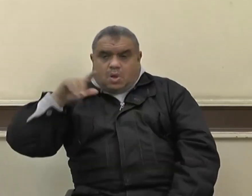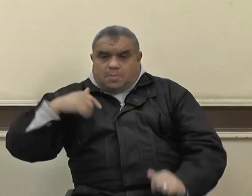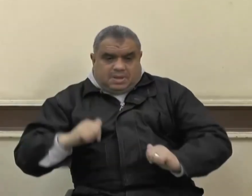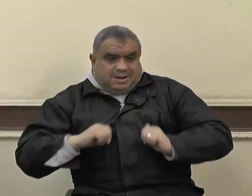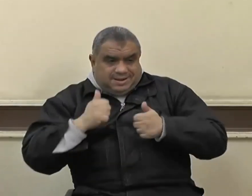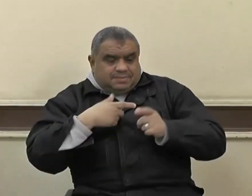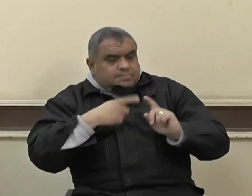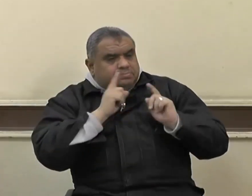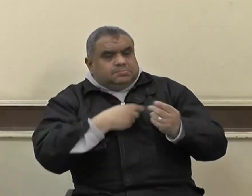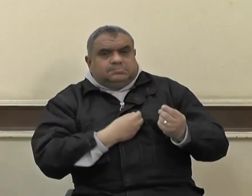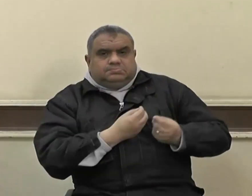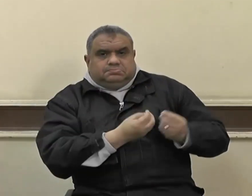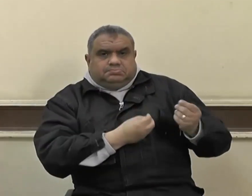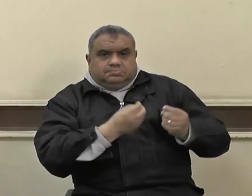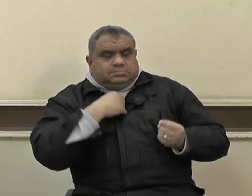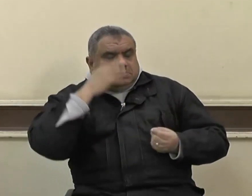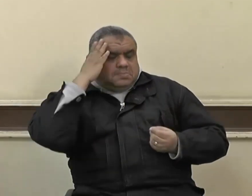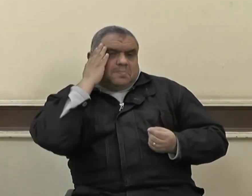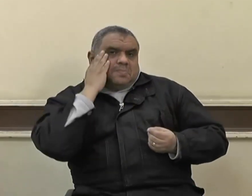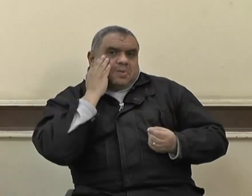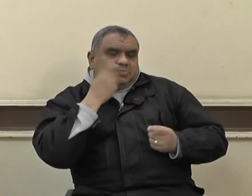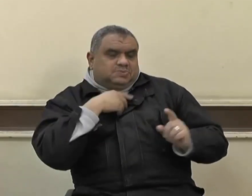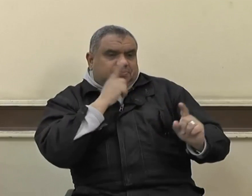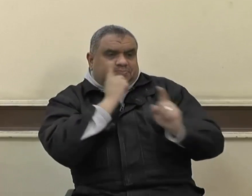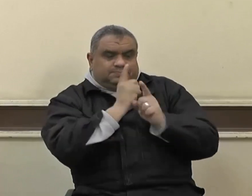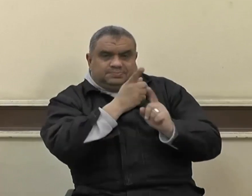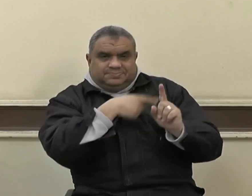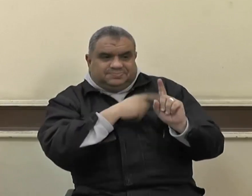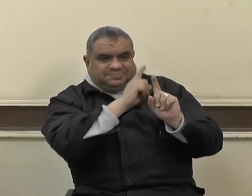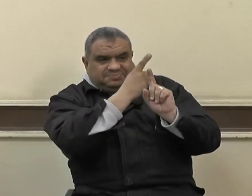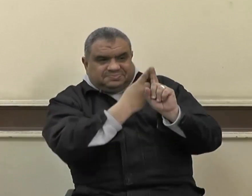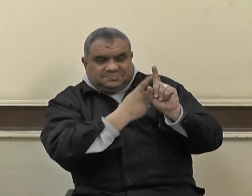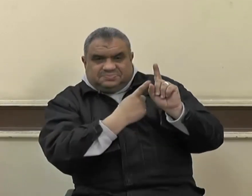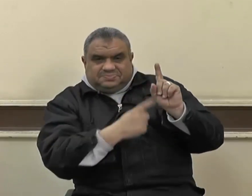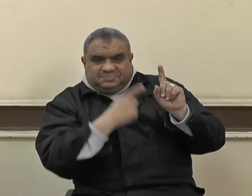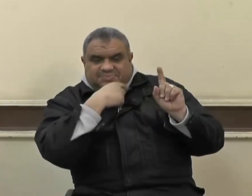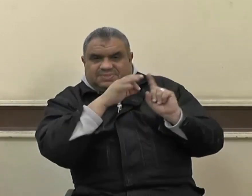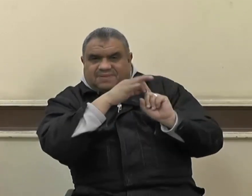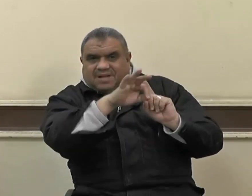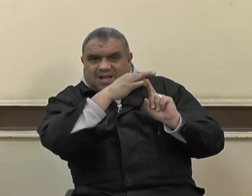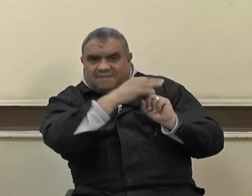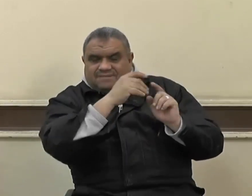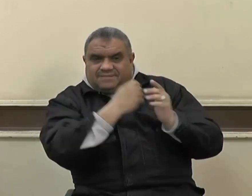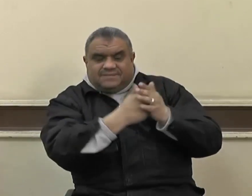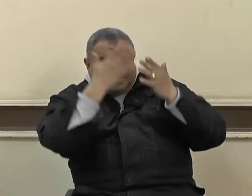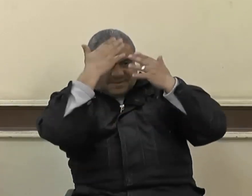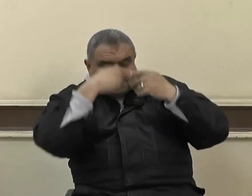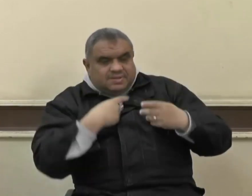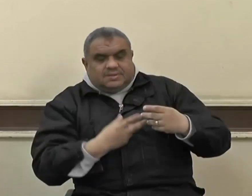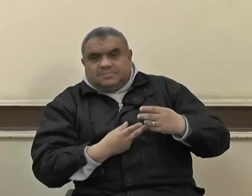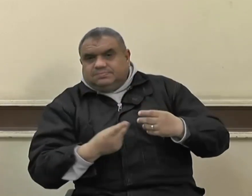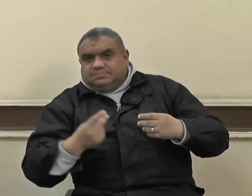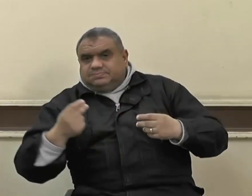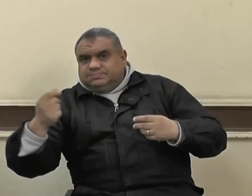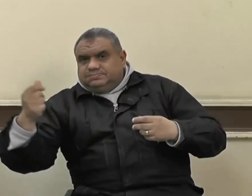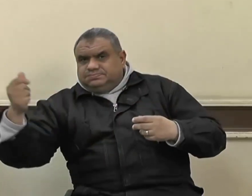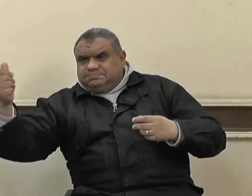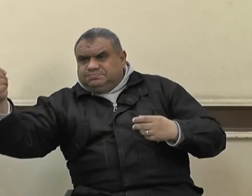أسرهم من بعدهم وهو ما يمكن أن نترجمه في زماننا بدور ضروري فرضا